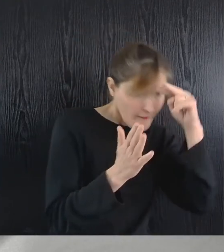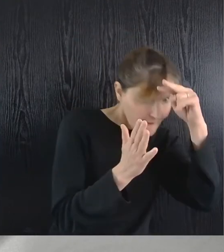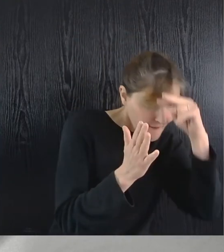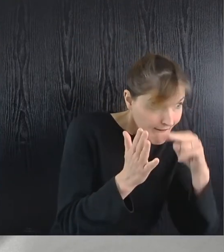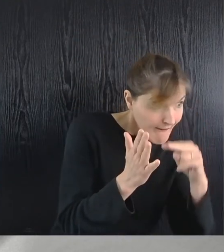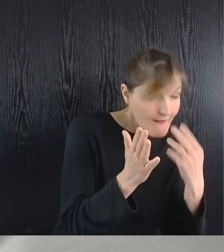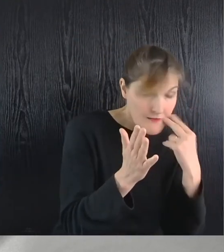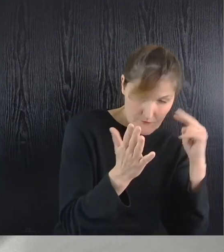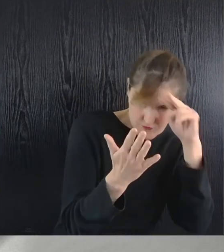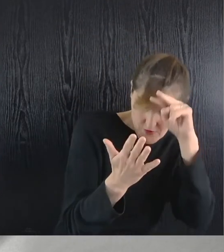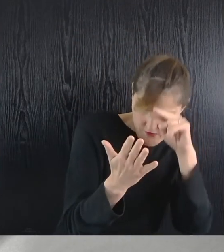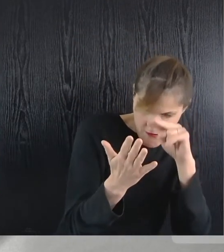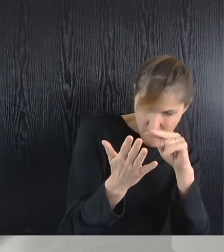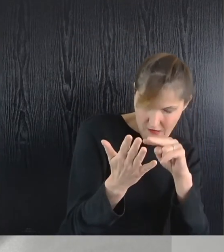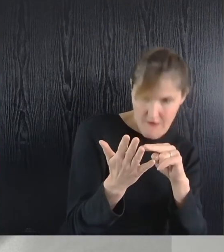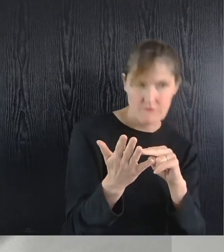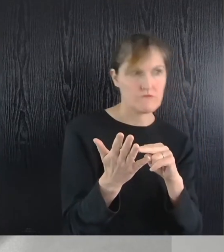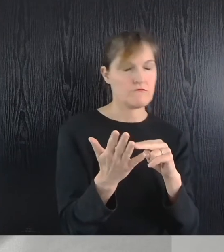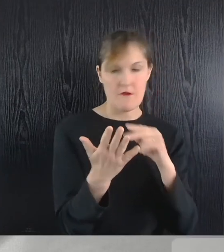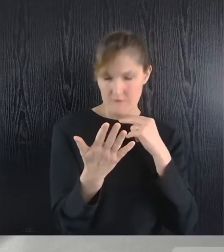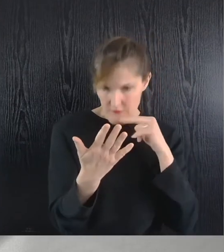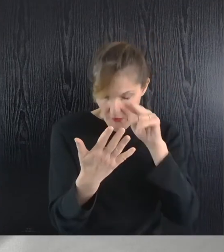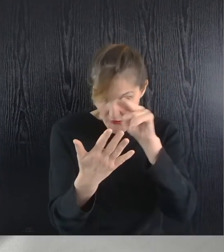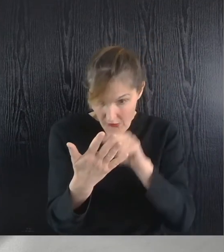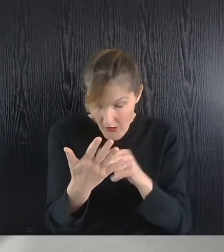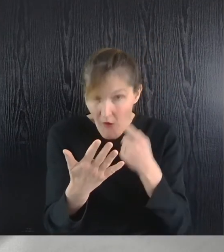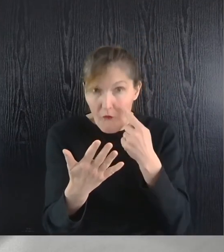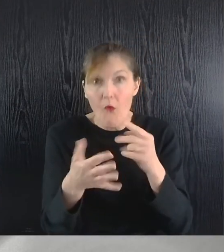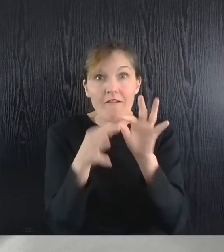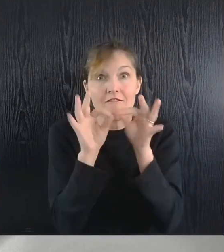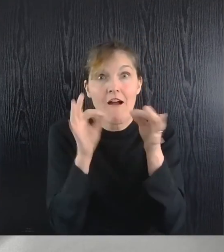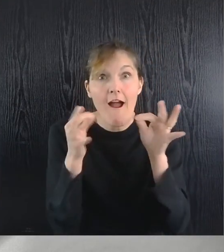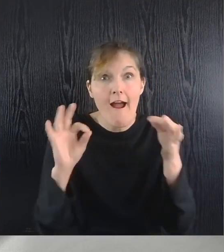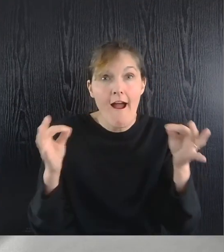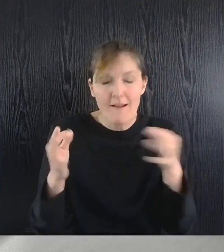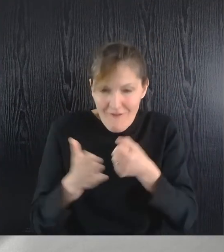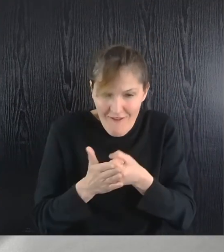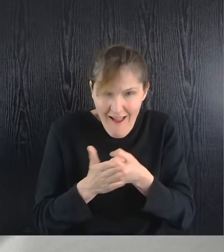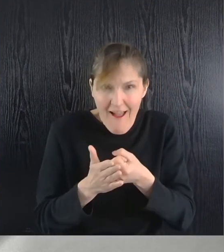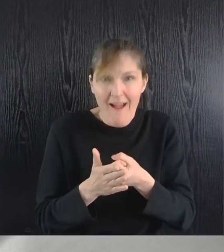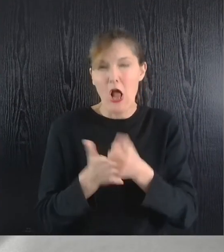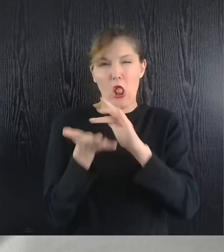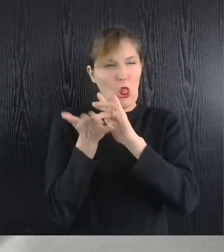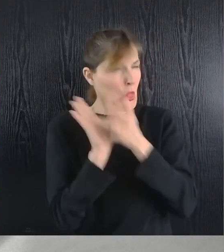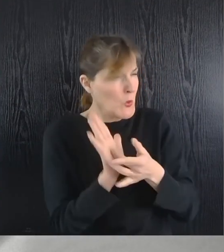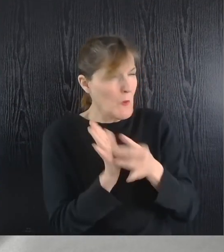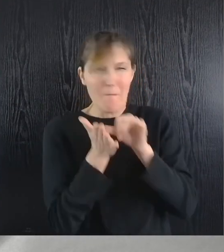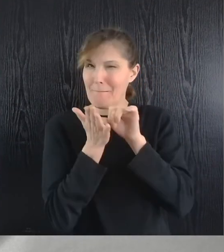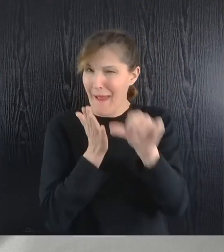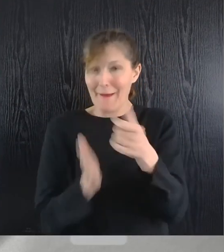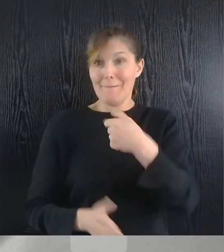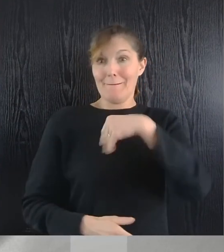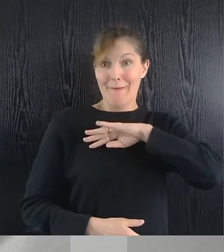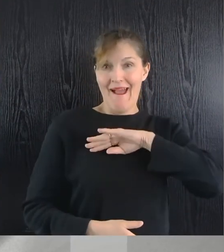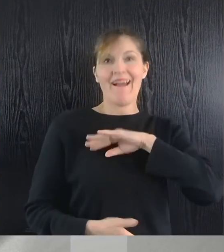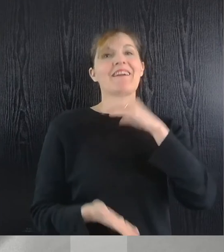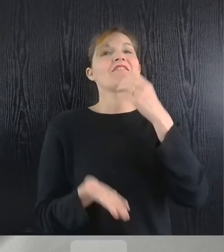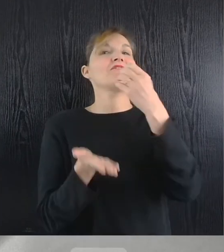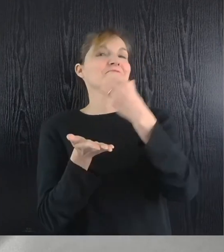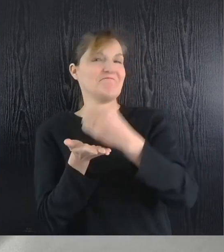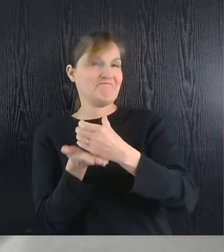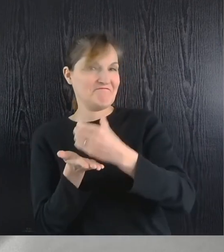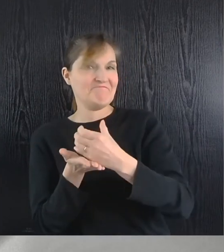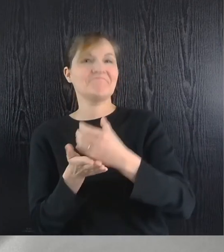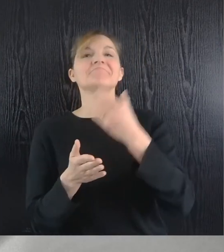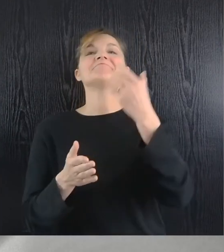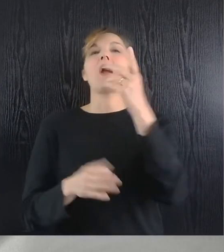la facture de plus près. Alors elle a lu la phrase à la fin de la facture. « Tout a été payé par un verre d'eau et